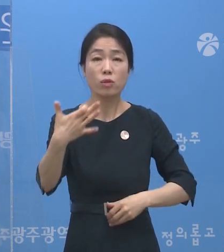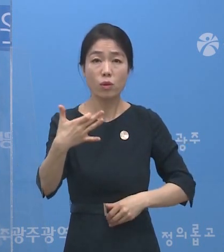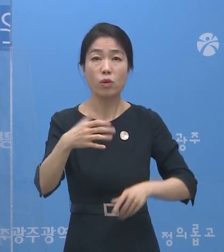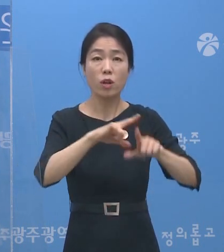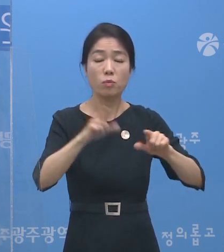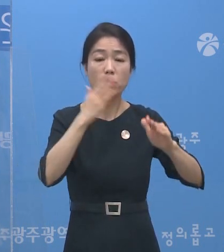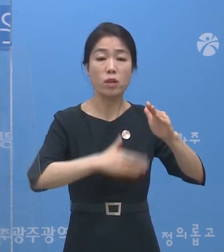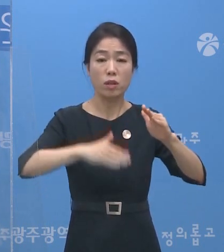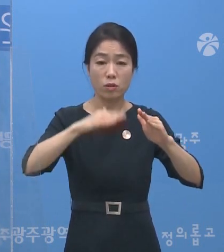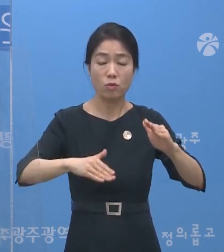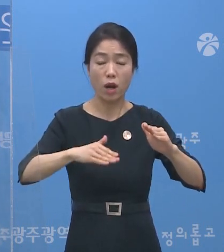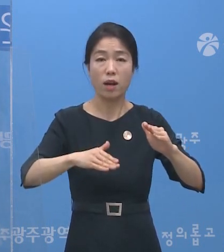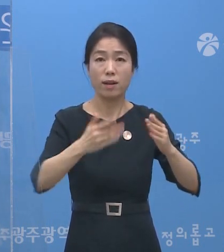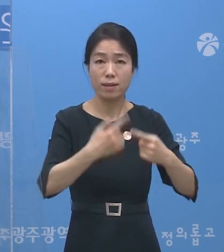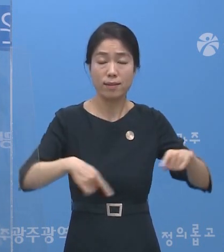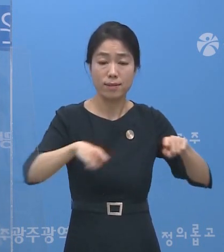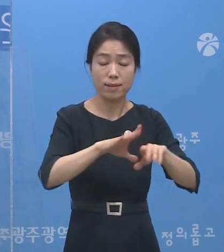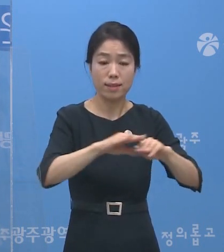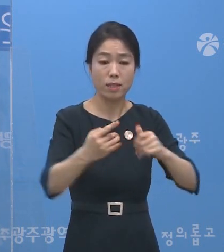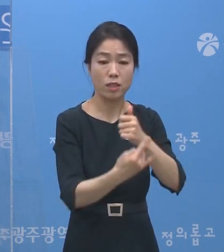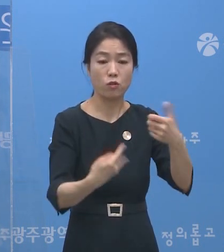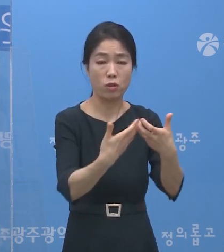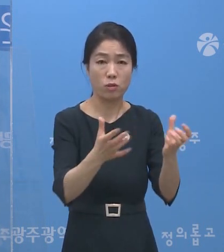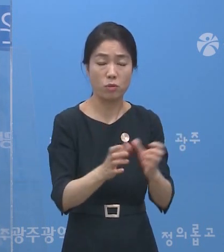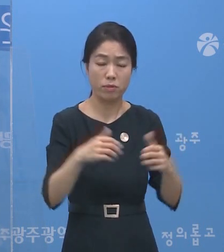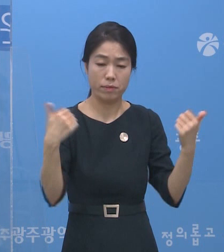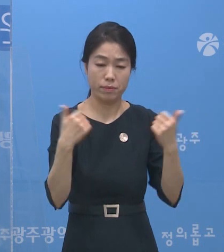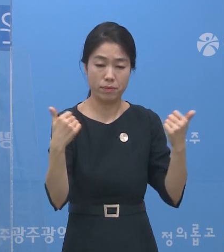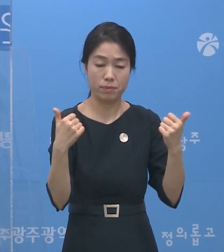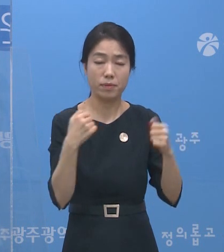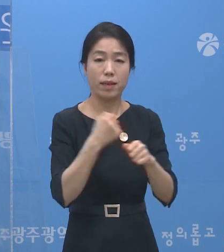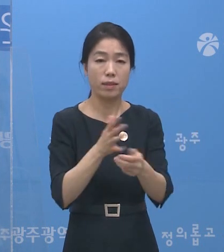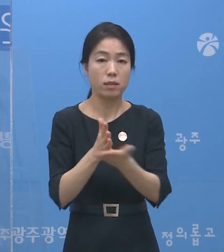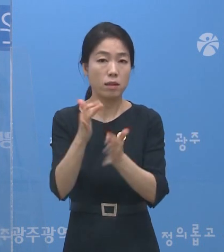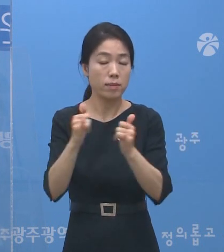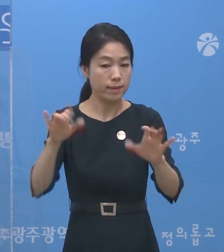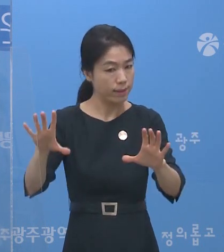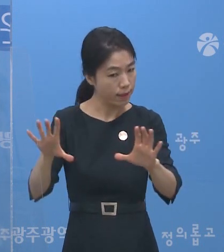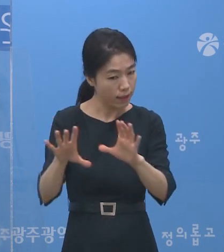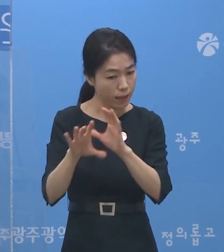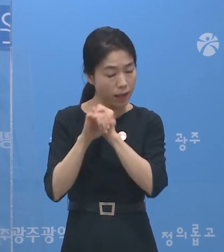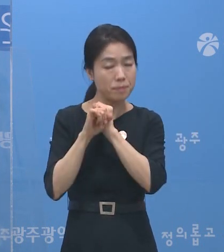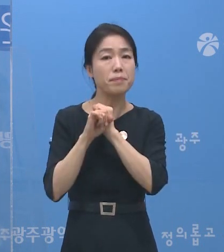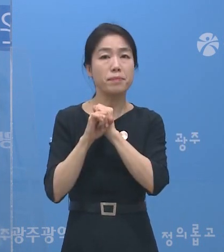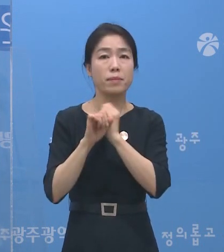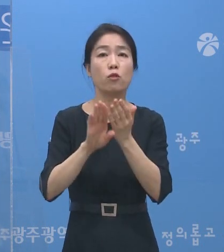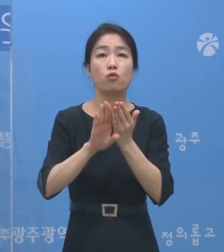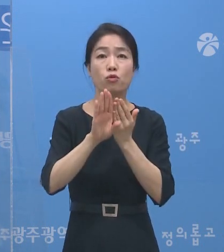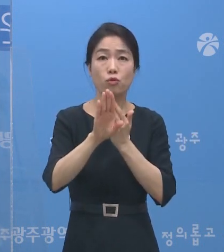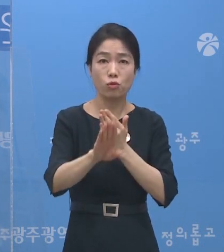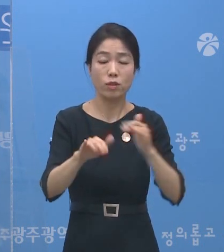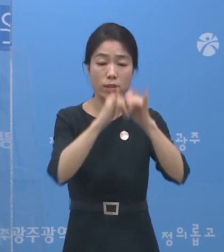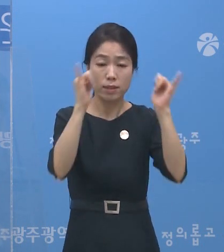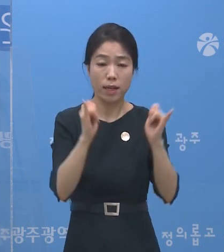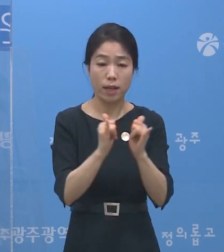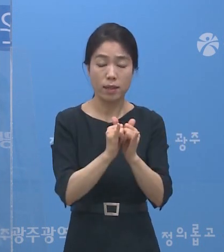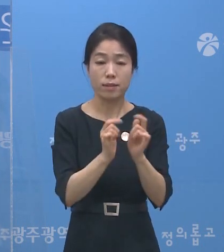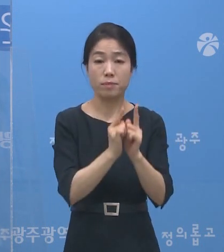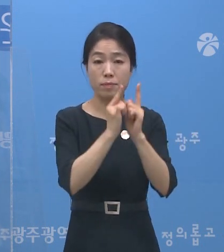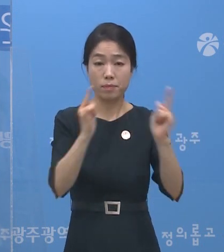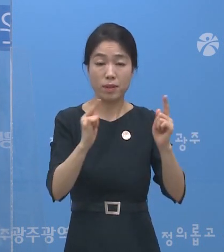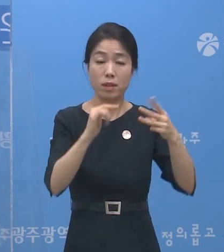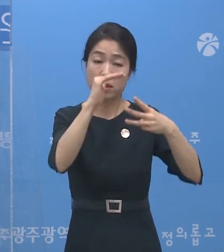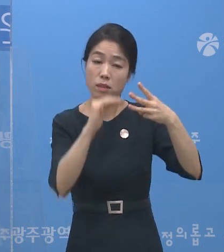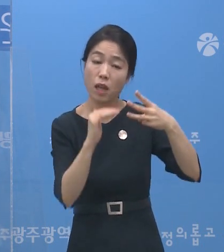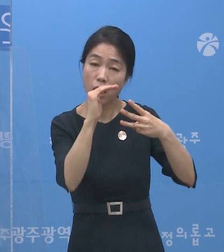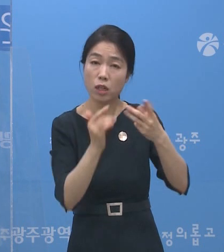민관공동대책위원회를 개최해 전문가들의 의견을 종합적으로 수렴해 사회적 거리 두기 단계